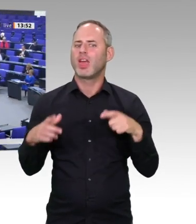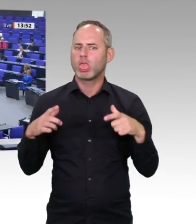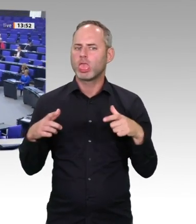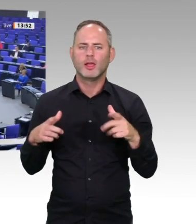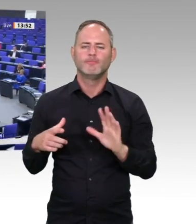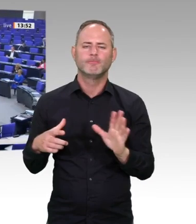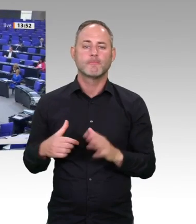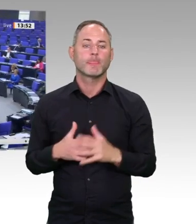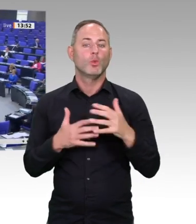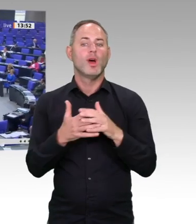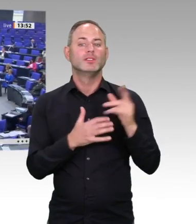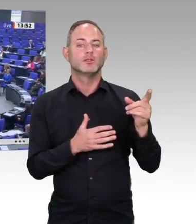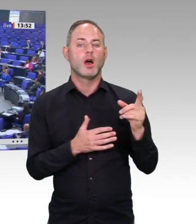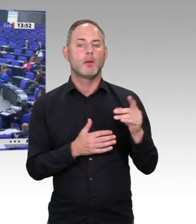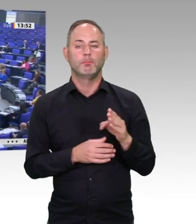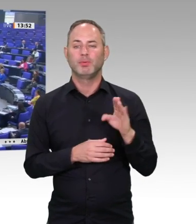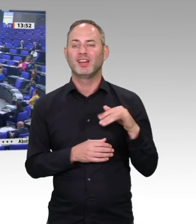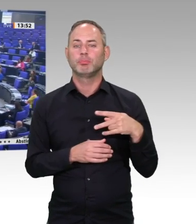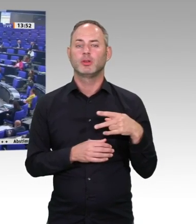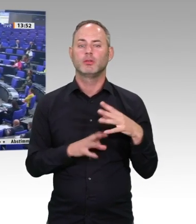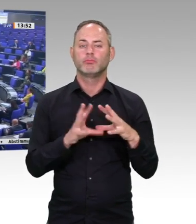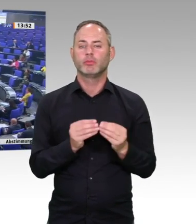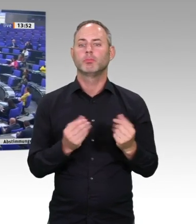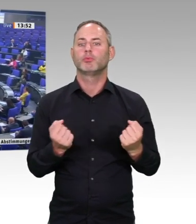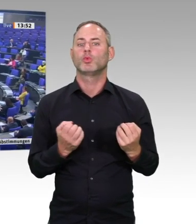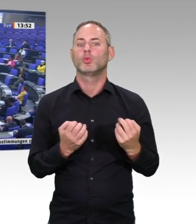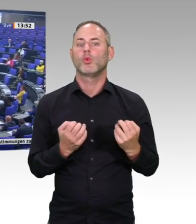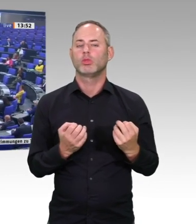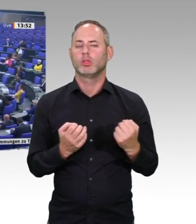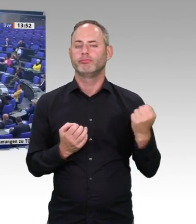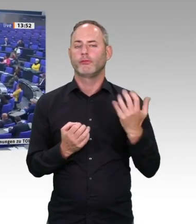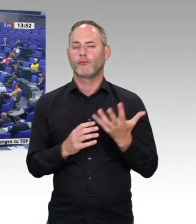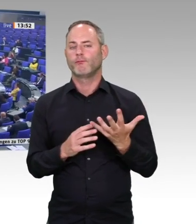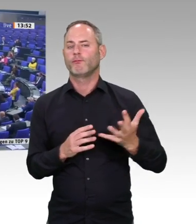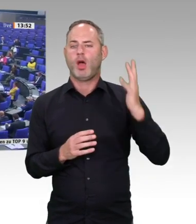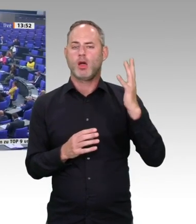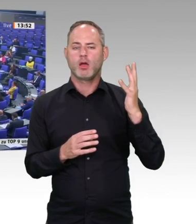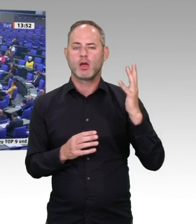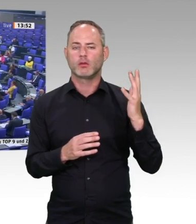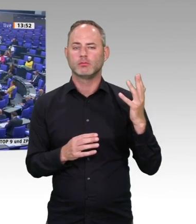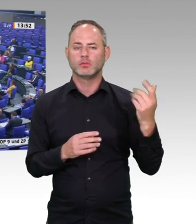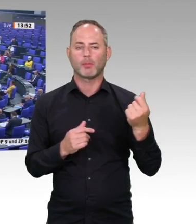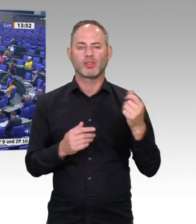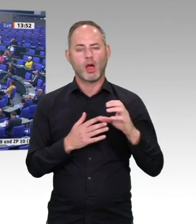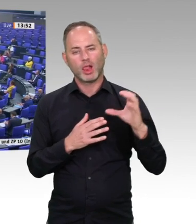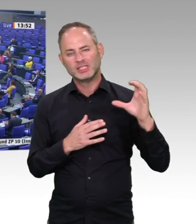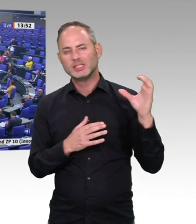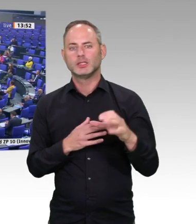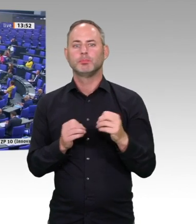Menschen auf der Welt wollen keine halben Sachen oder leeren Versprechungen. Sie fordern einen Veränderungsprozess, der fair und nachhaltig ist.